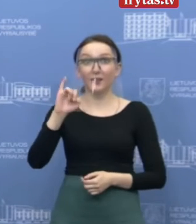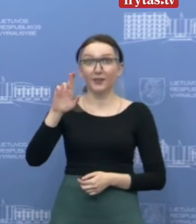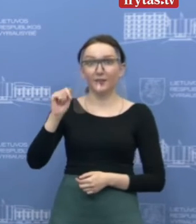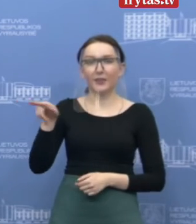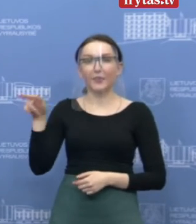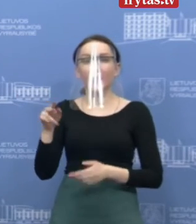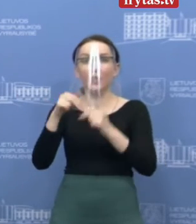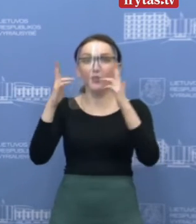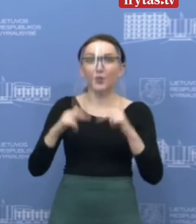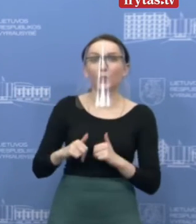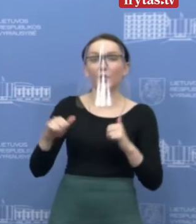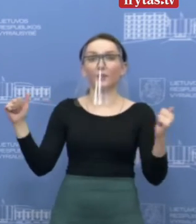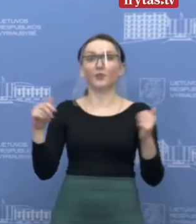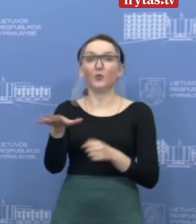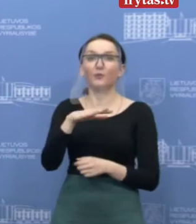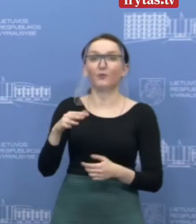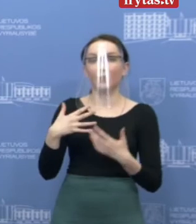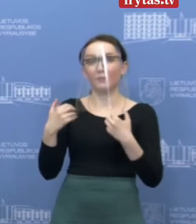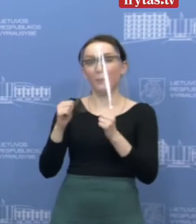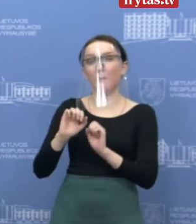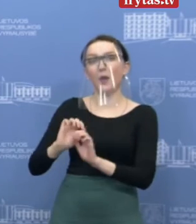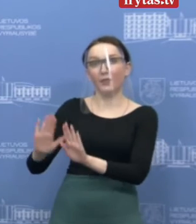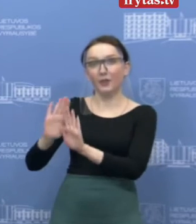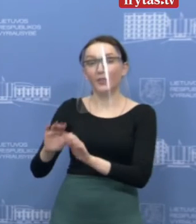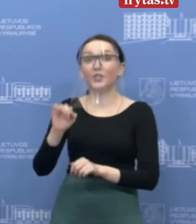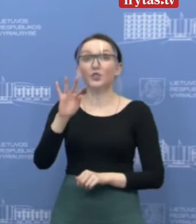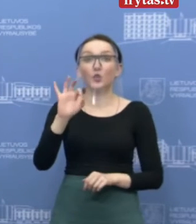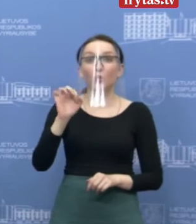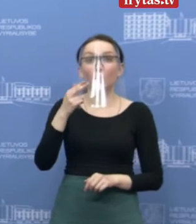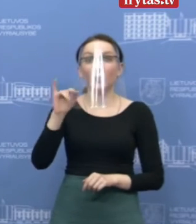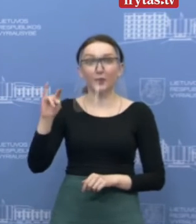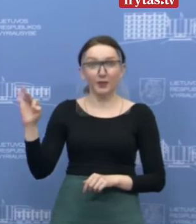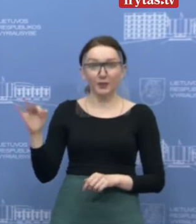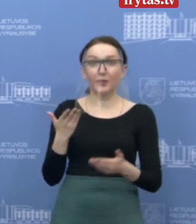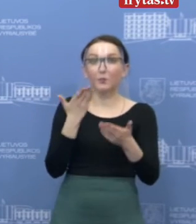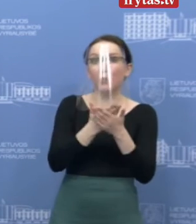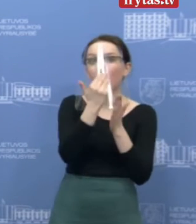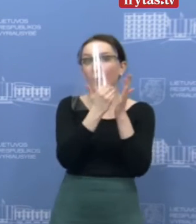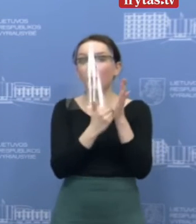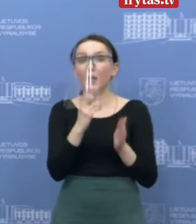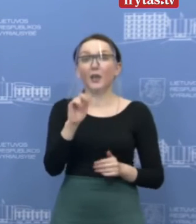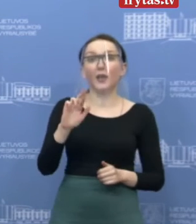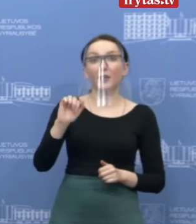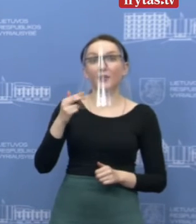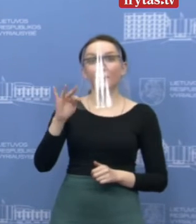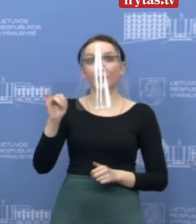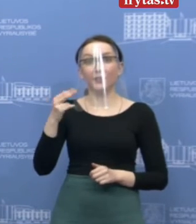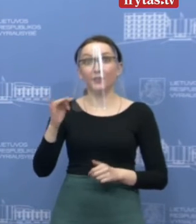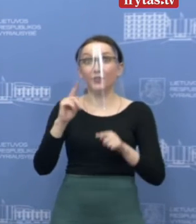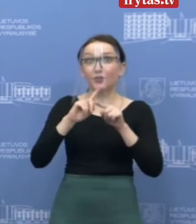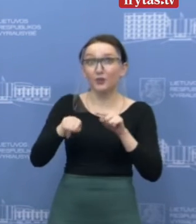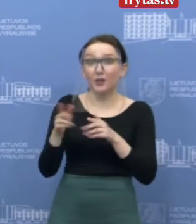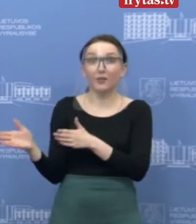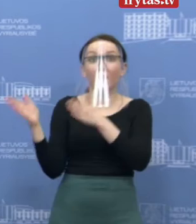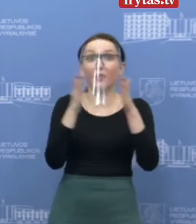buvo Nacionalinio visuomenės sveikatos centro visuomeninis patarėjas Algirdas Stonys, kuris pristatė programėlę karantinas. Ir iš